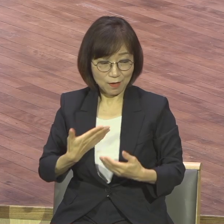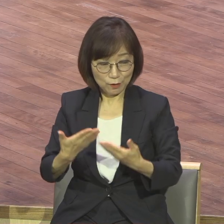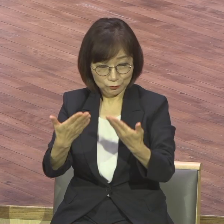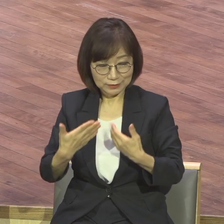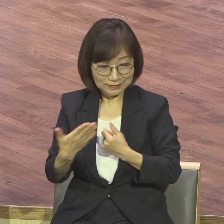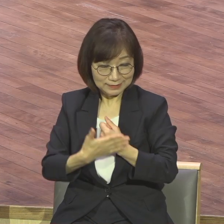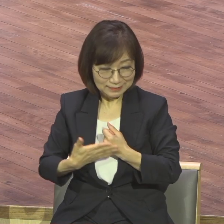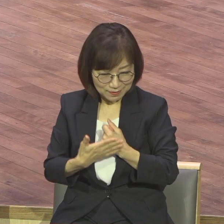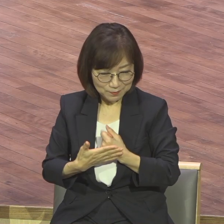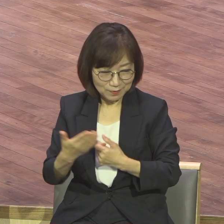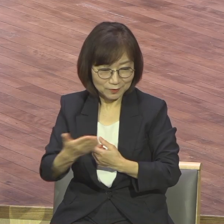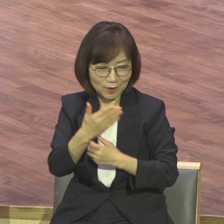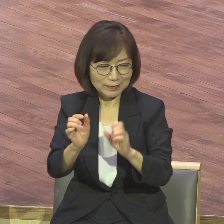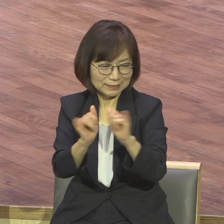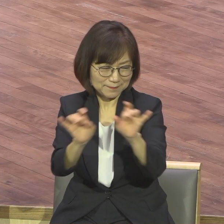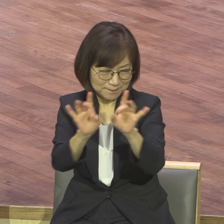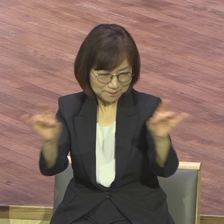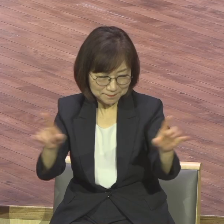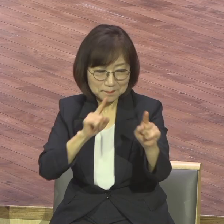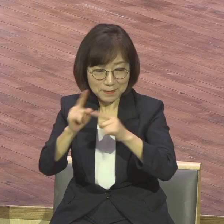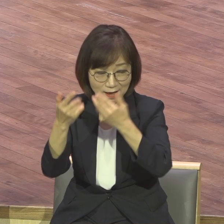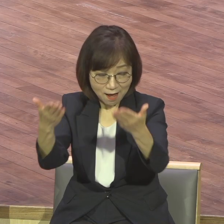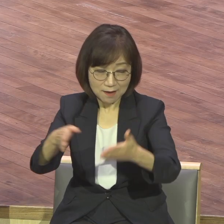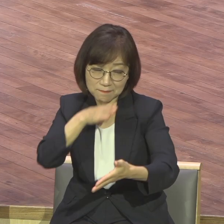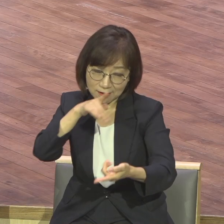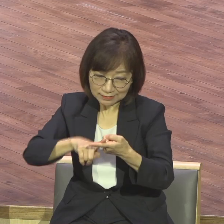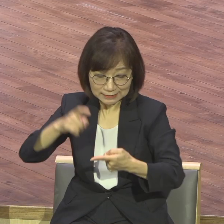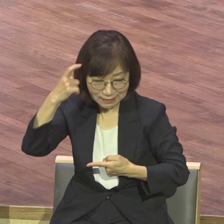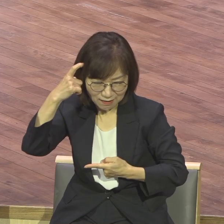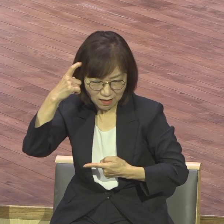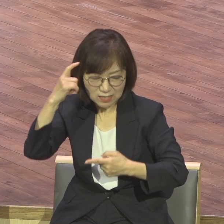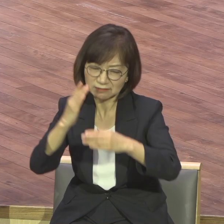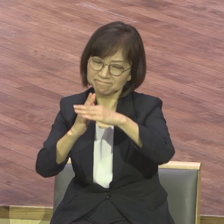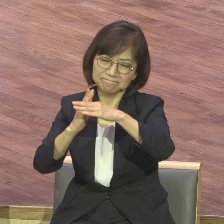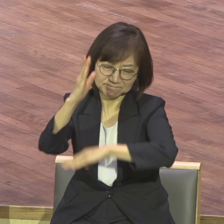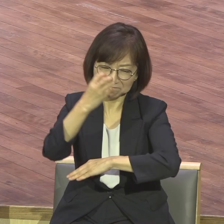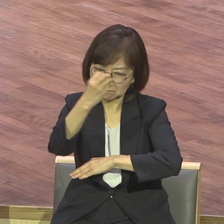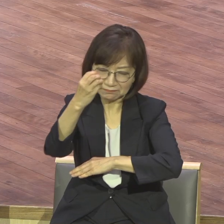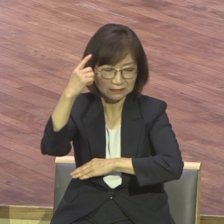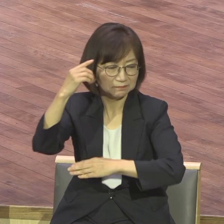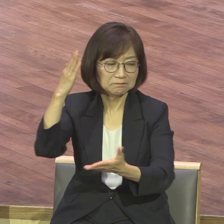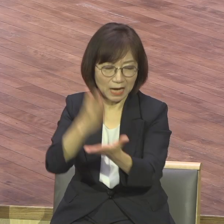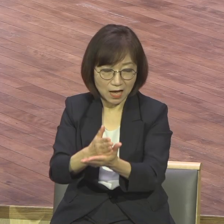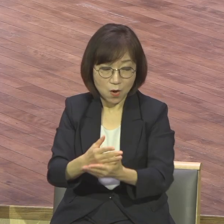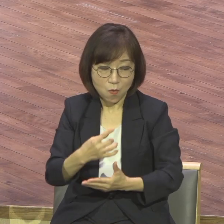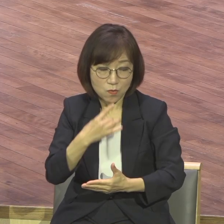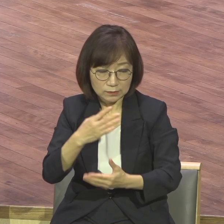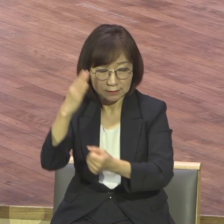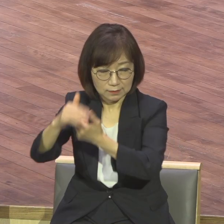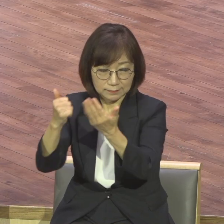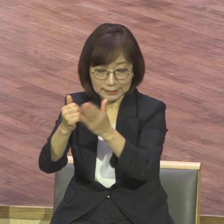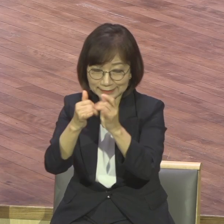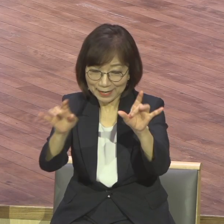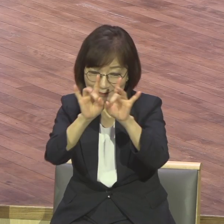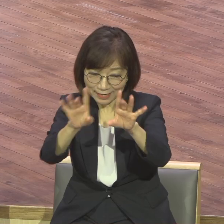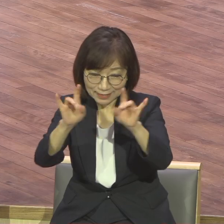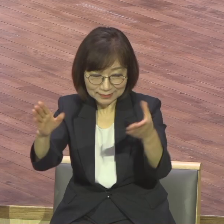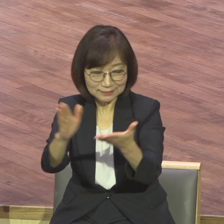말미암아 너희 각 사람에게 말하노니 마땅히 생각할 그 이상의 생각을 품지 말고 오직 하나님께서 각 사람에게 나누어 주신